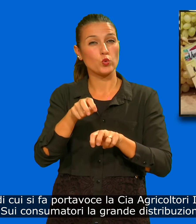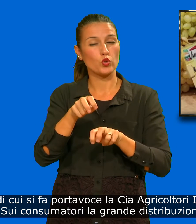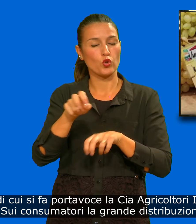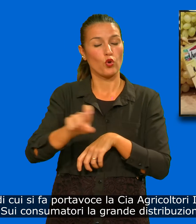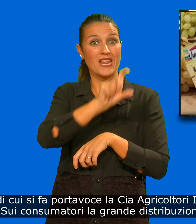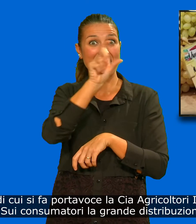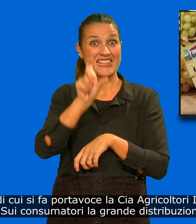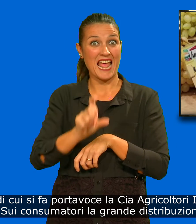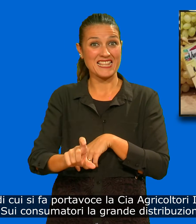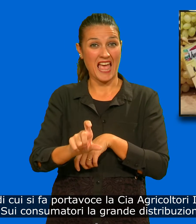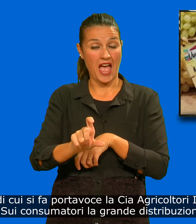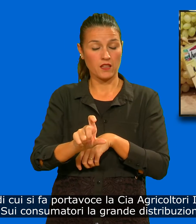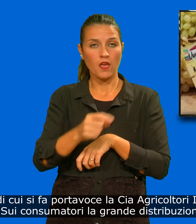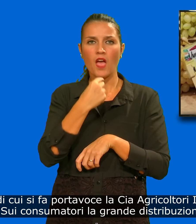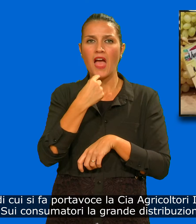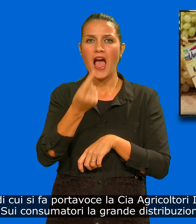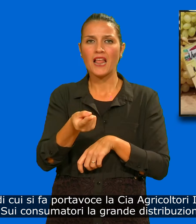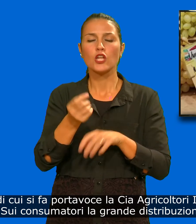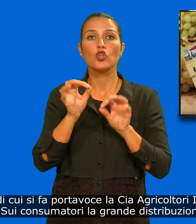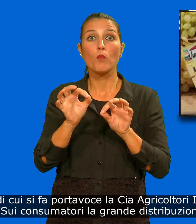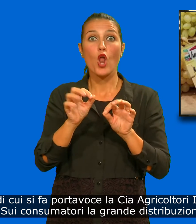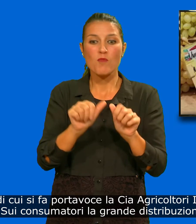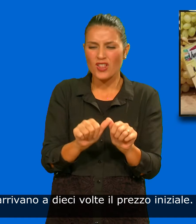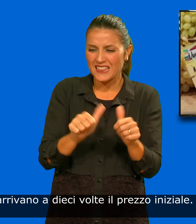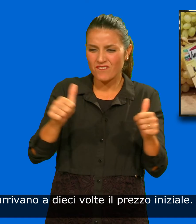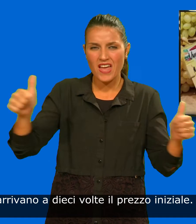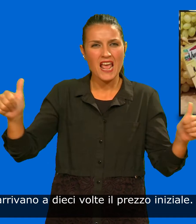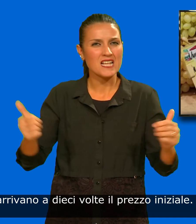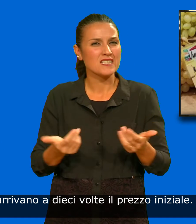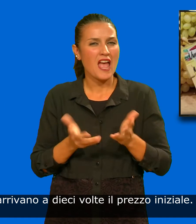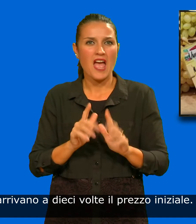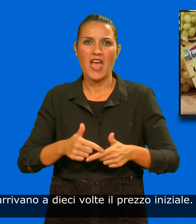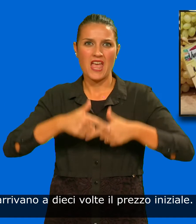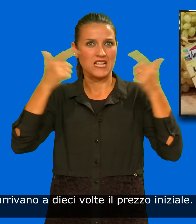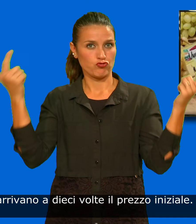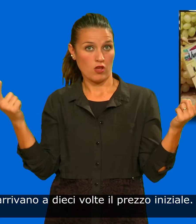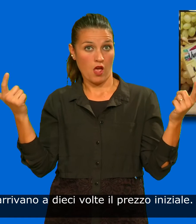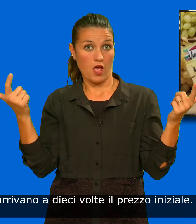consumatori la grande distribuzione compie ricarichi che arrivano a 10 volte il prezzo iniziale.